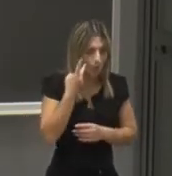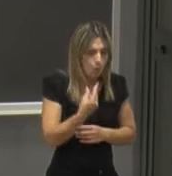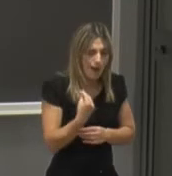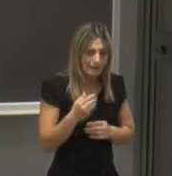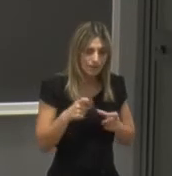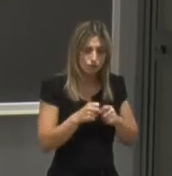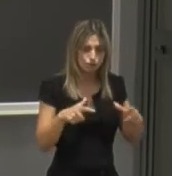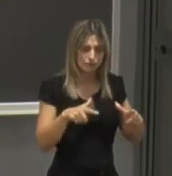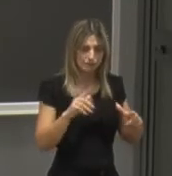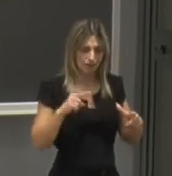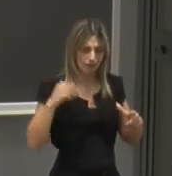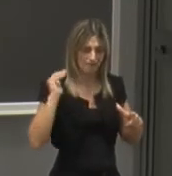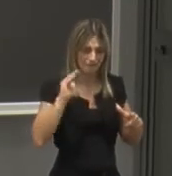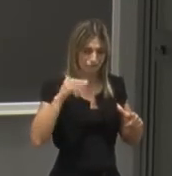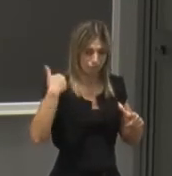che sarà la città del domani